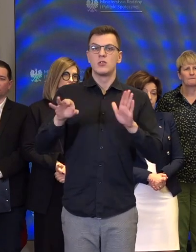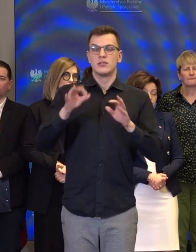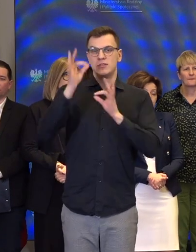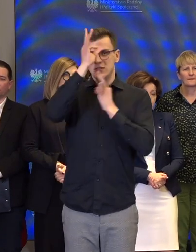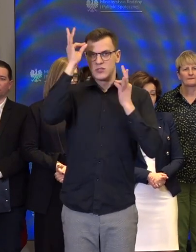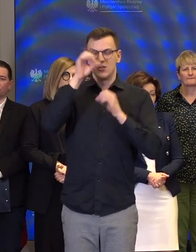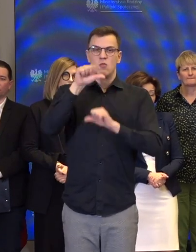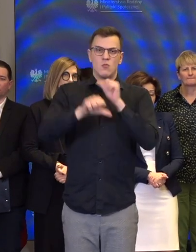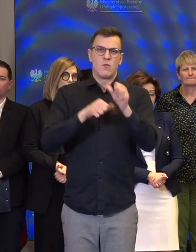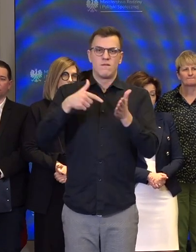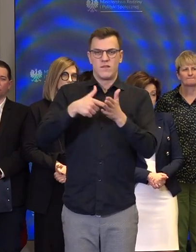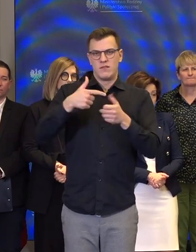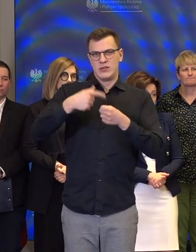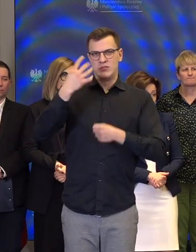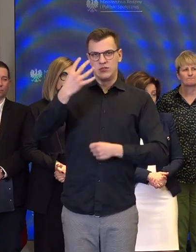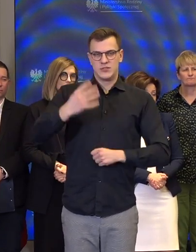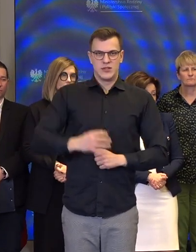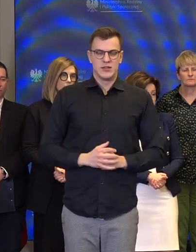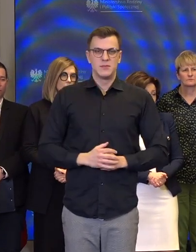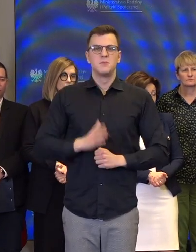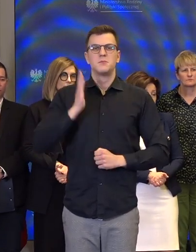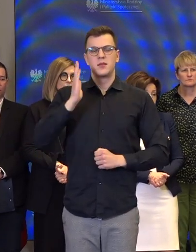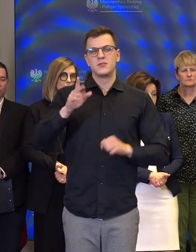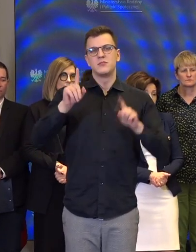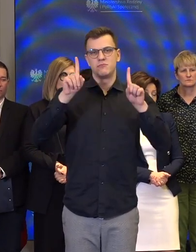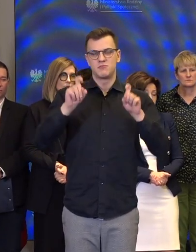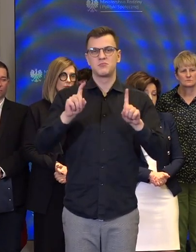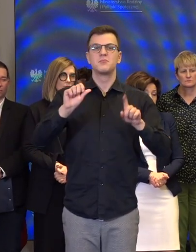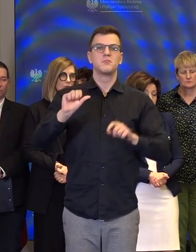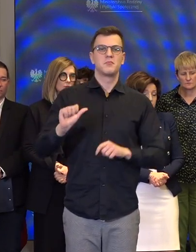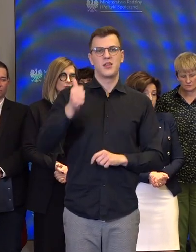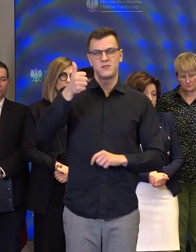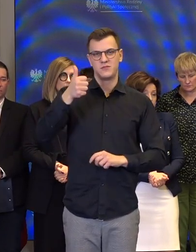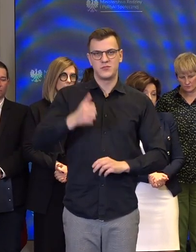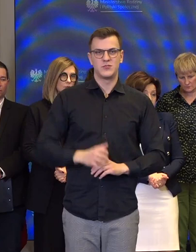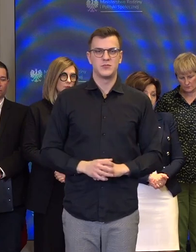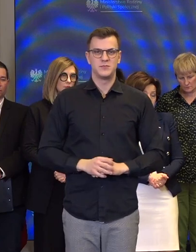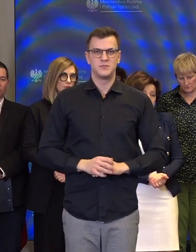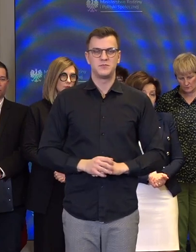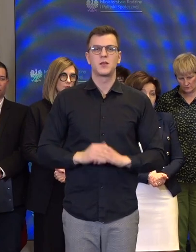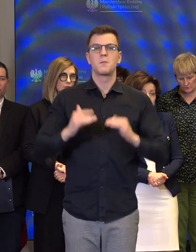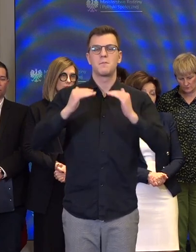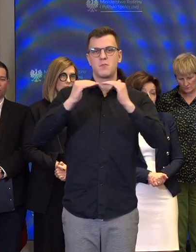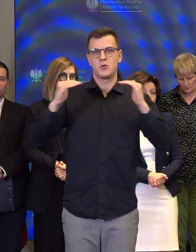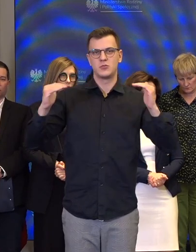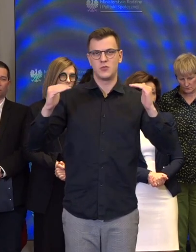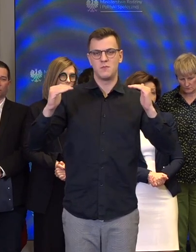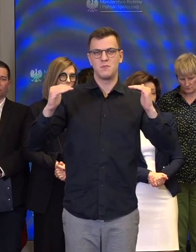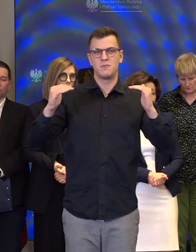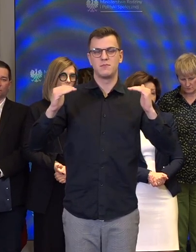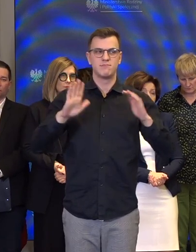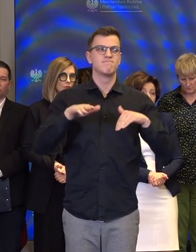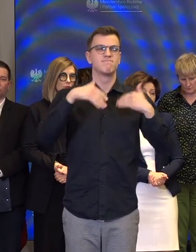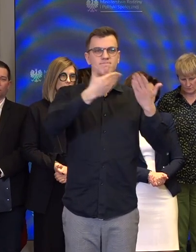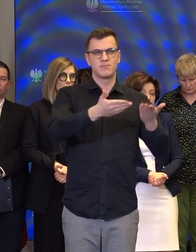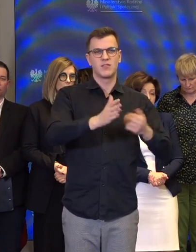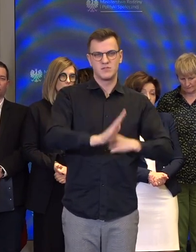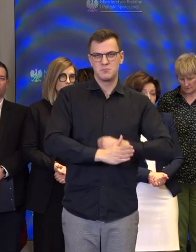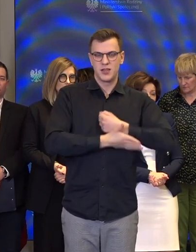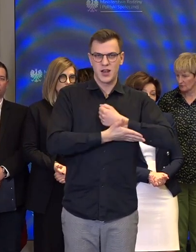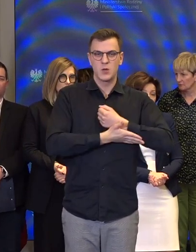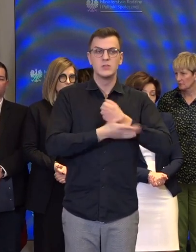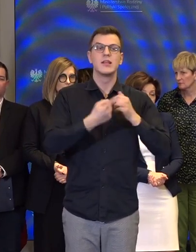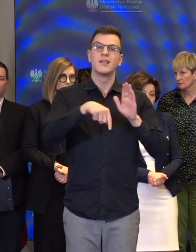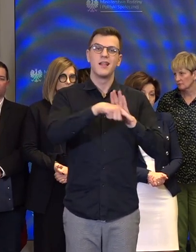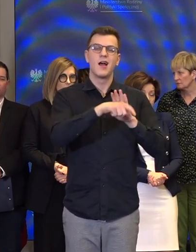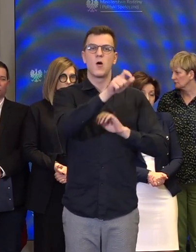2024 uruchomimy pierwszy poziom świadczenia wspierającego